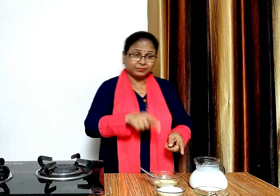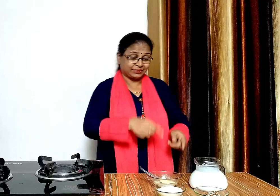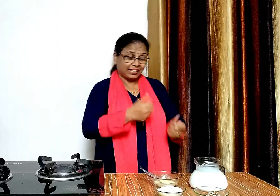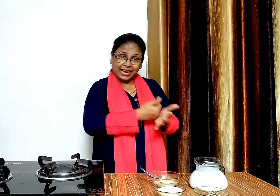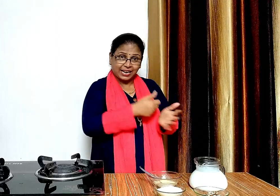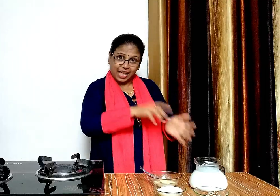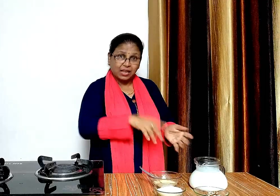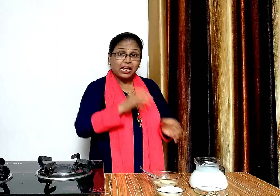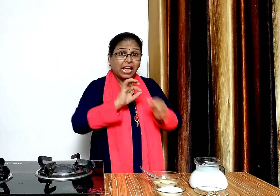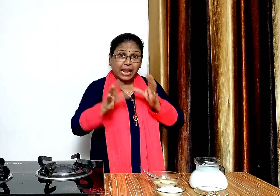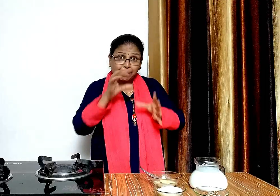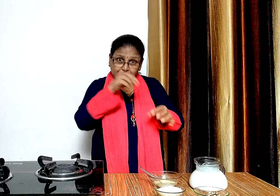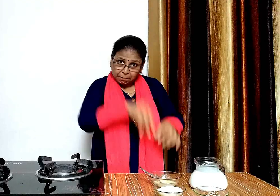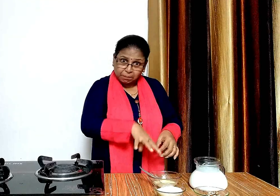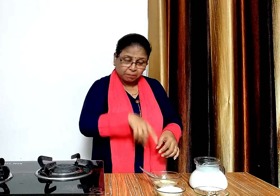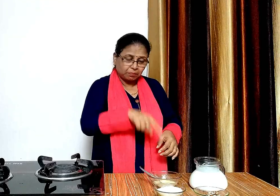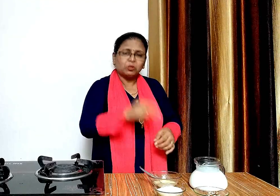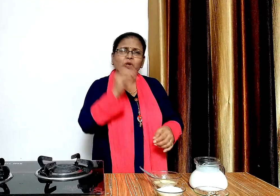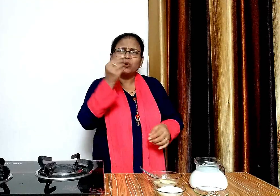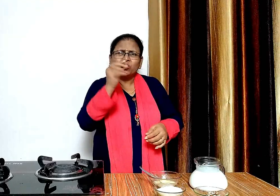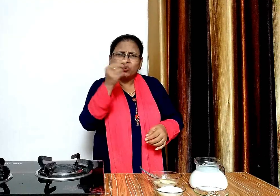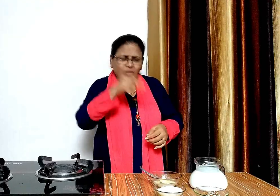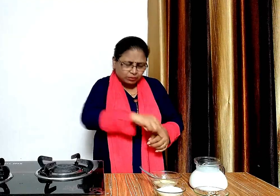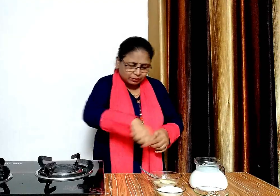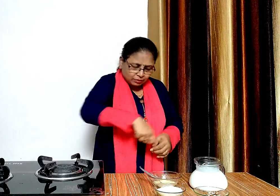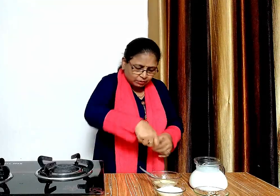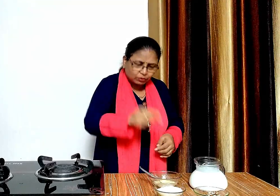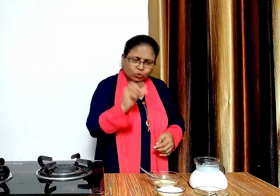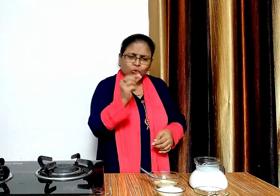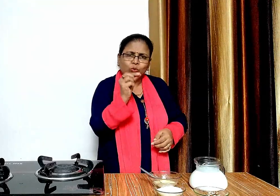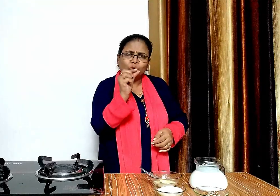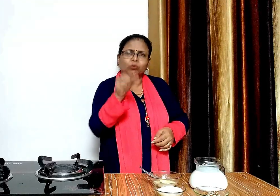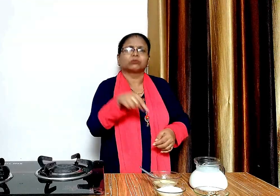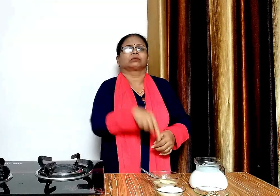हमने गरम डूट इसलिए नहीं डाला है क्योंकि गरम डूट डालने से देले पड़ जाते हैं